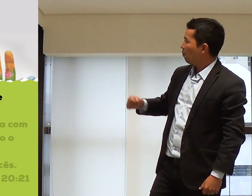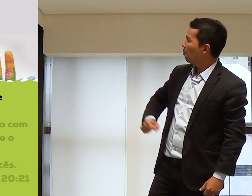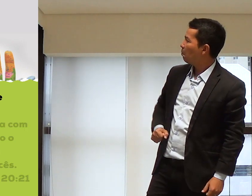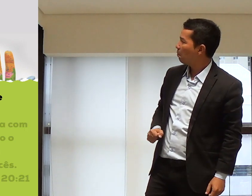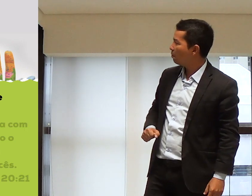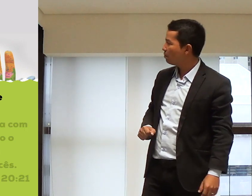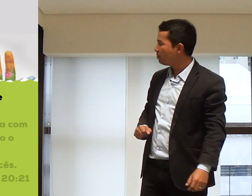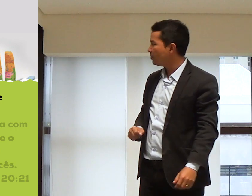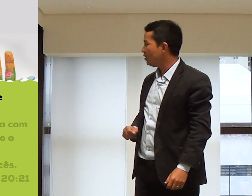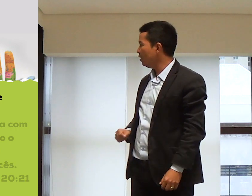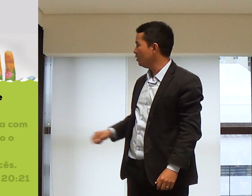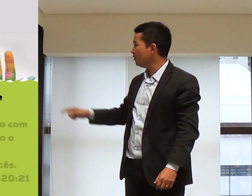passar ali, por favor.